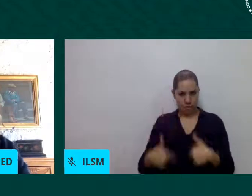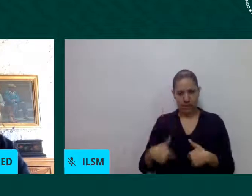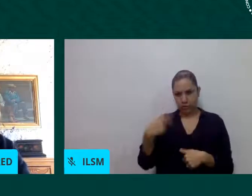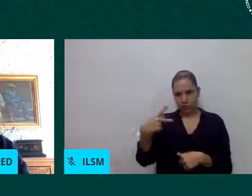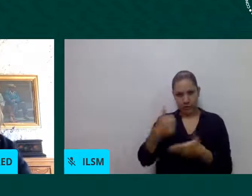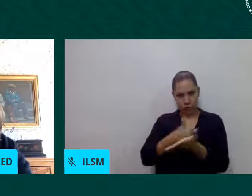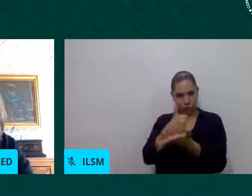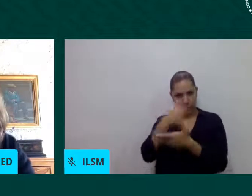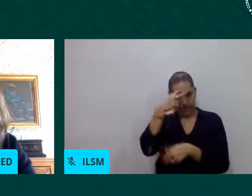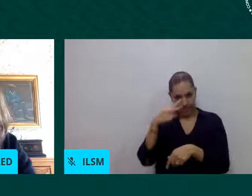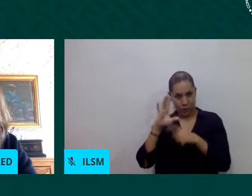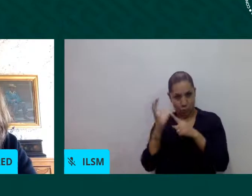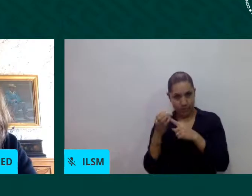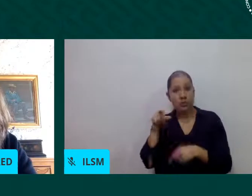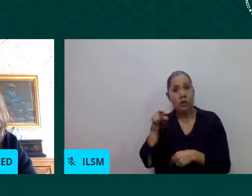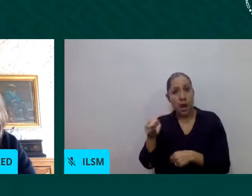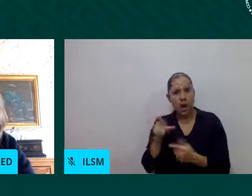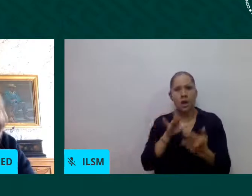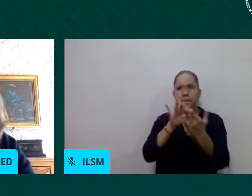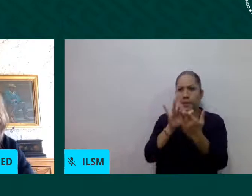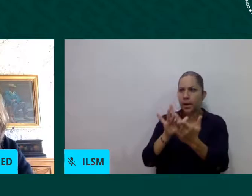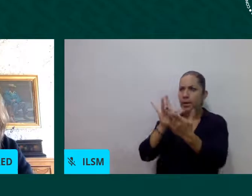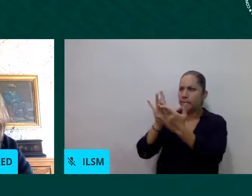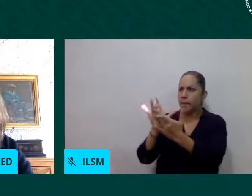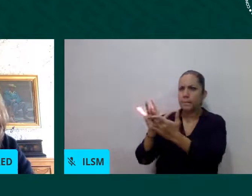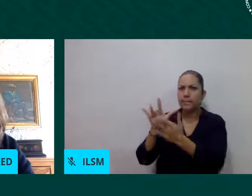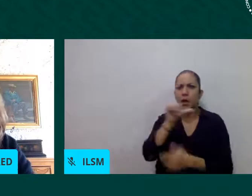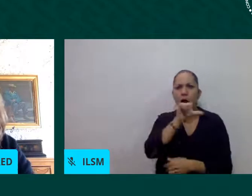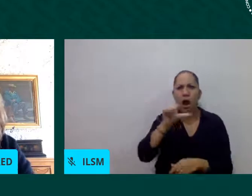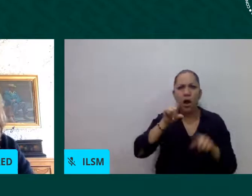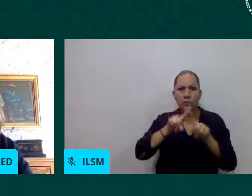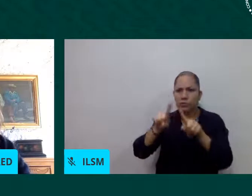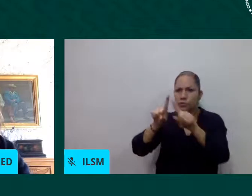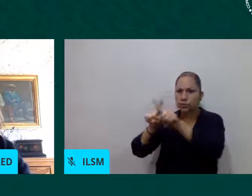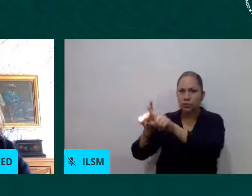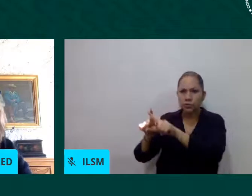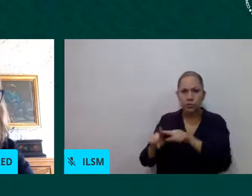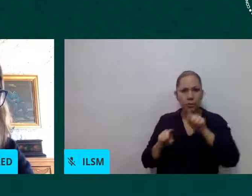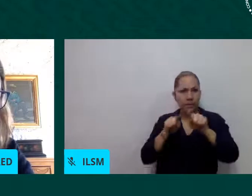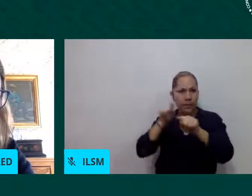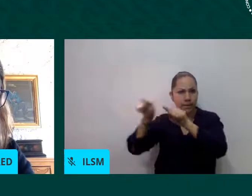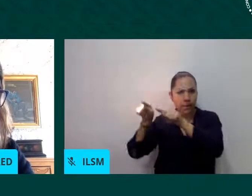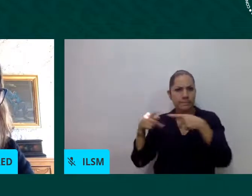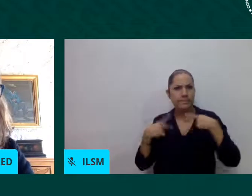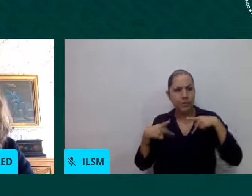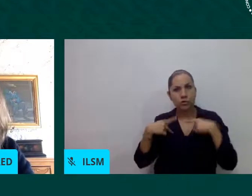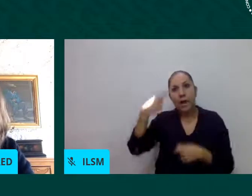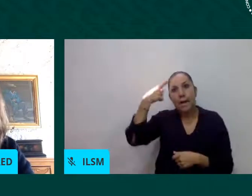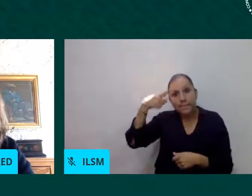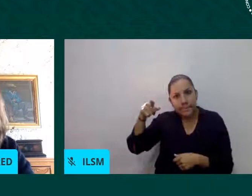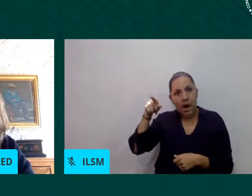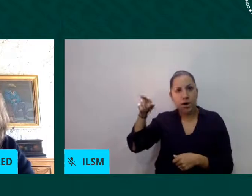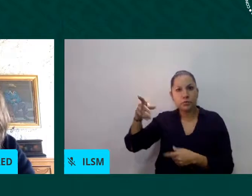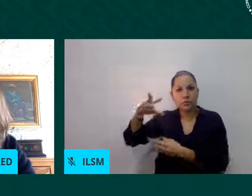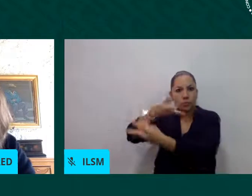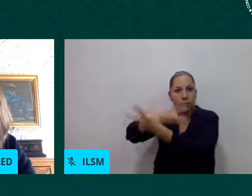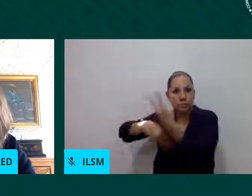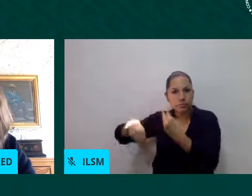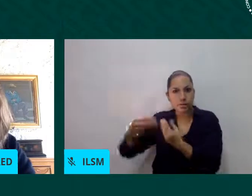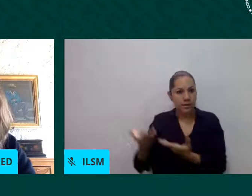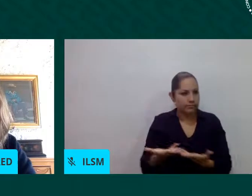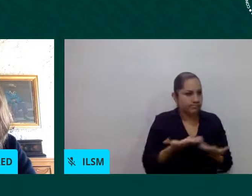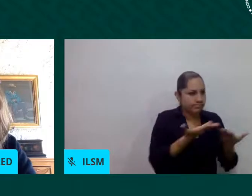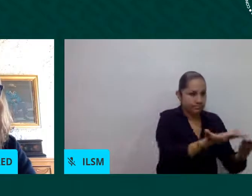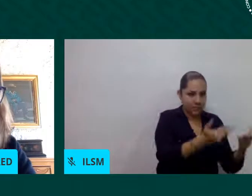justamente para dar esta atención y bueno pues había ahí algún proyecto específico de crear algo como lo que mencionaba